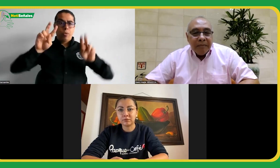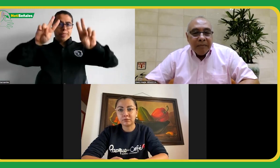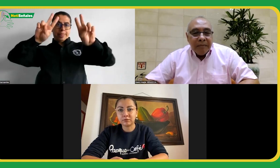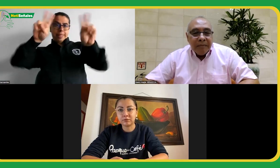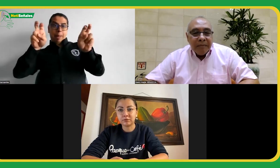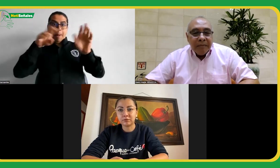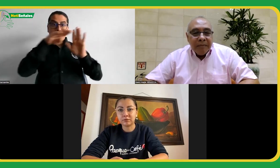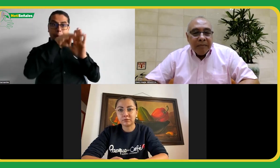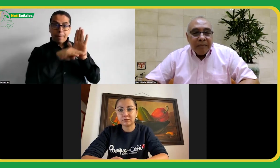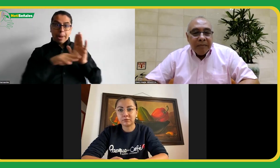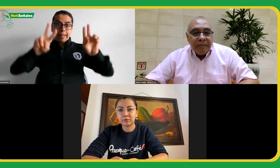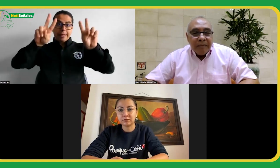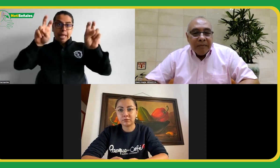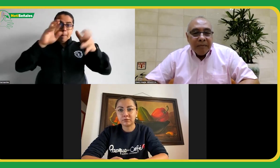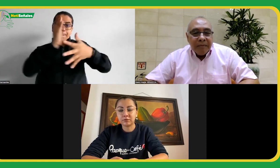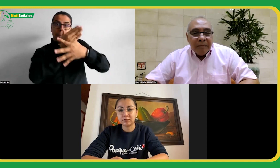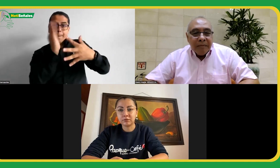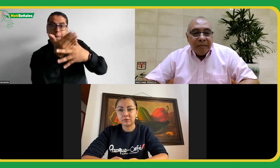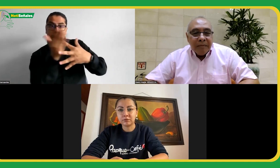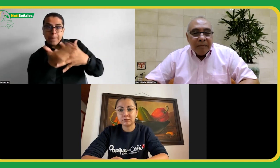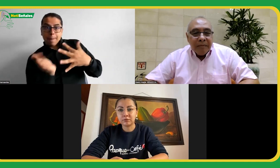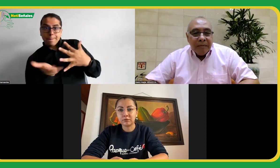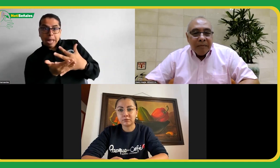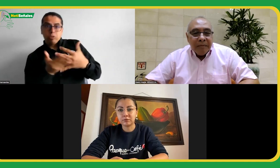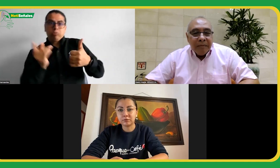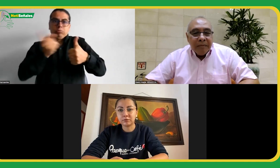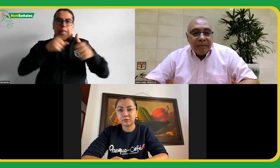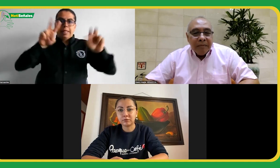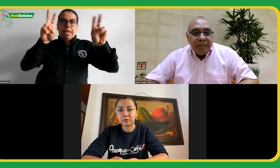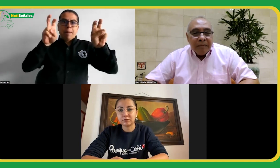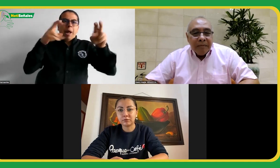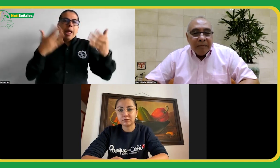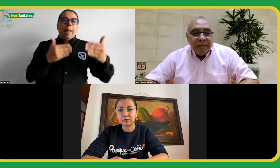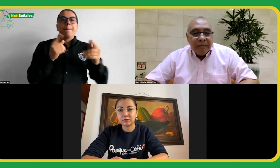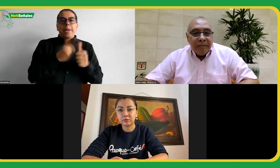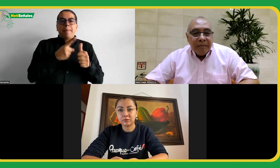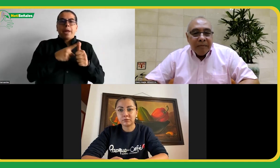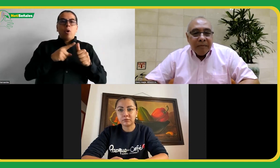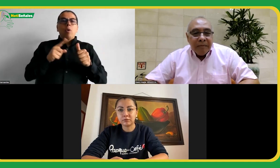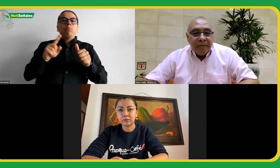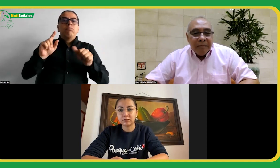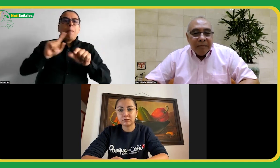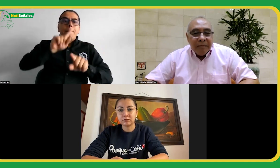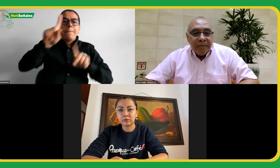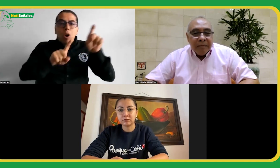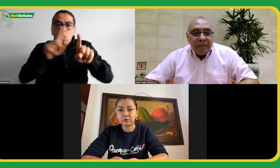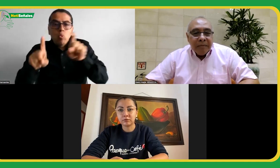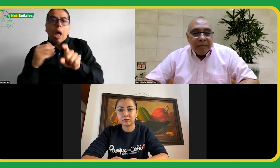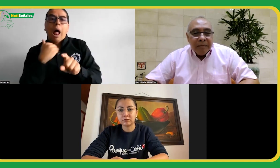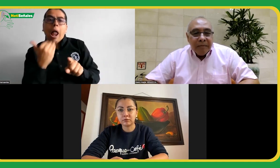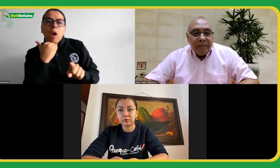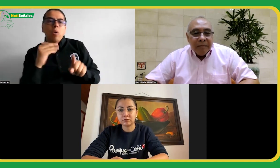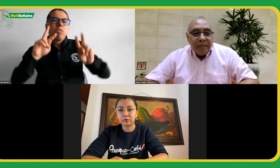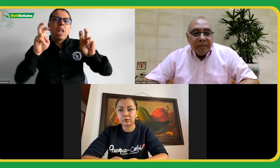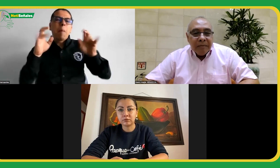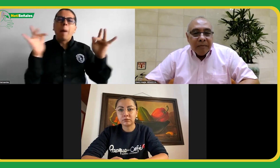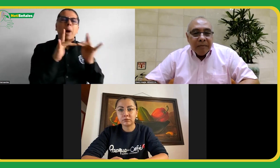posible participar o tenía un poco de dudas en cuanto a la votación de cómo se iba a llevar a cabo. Hasta pensé que de